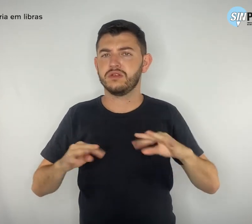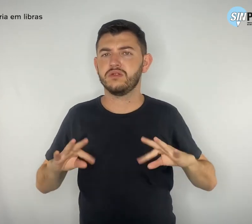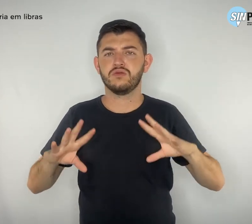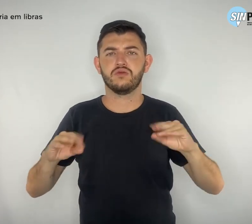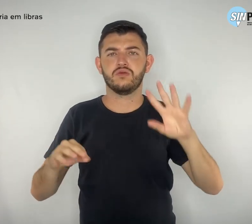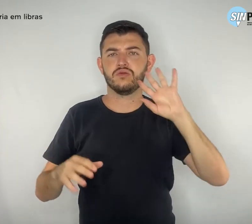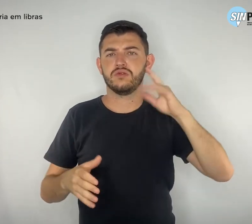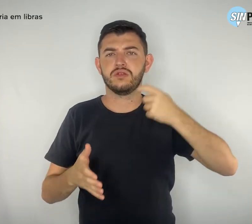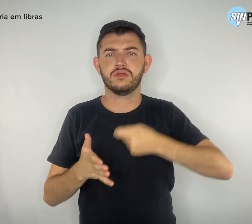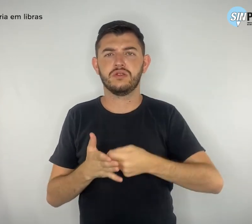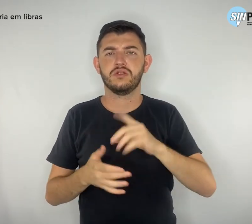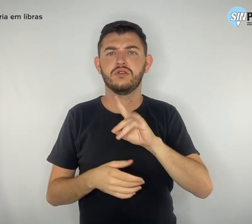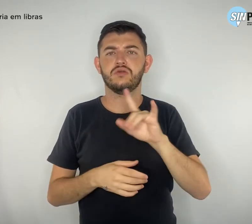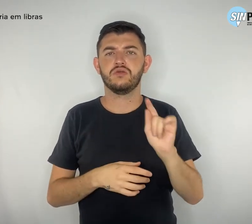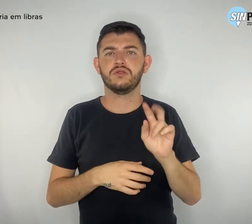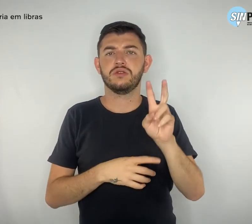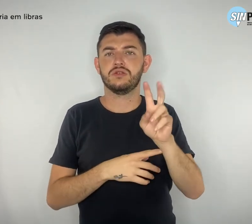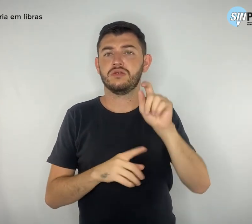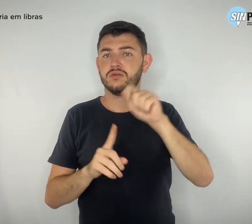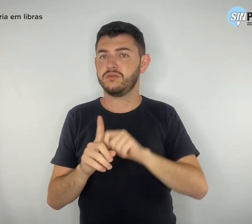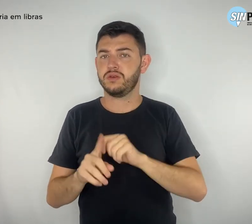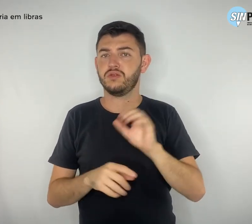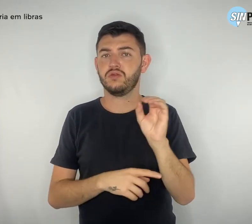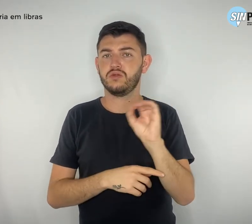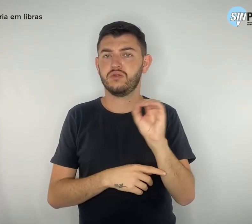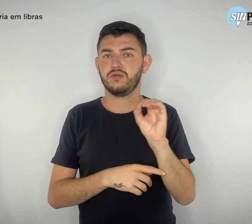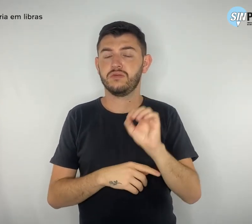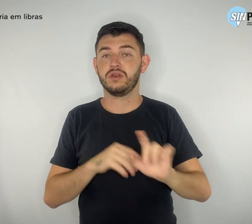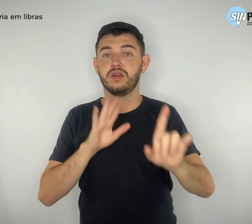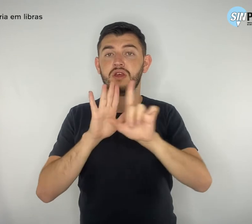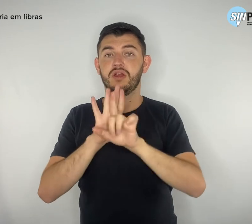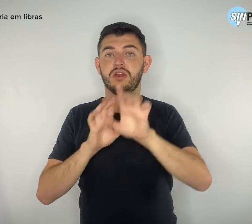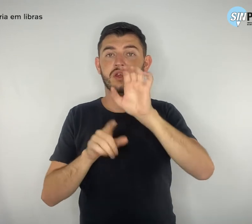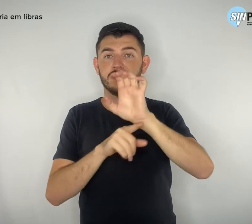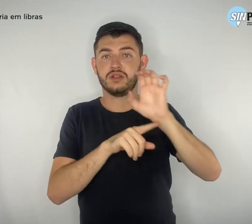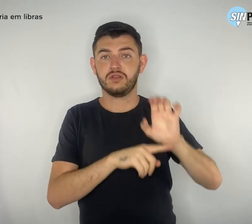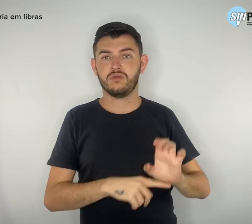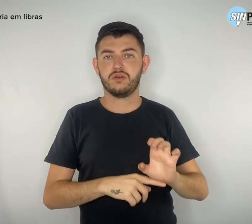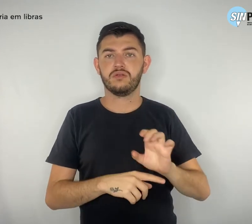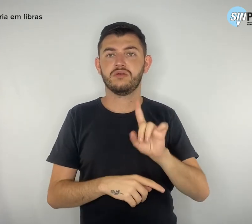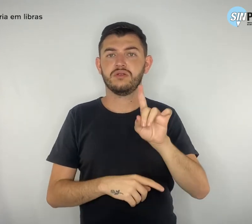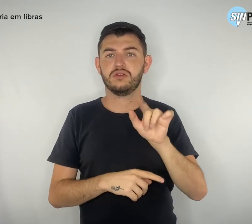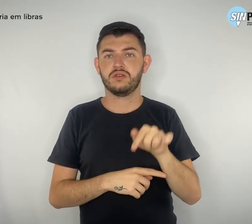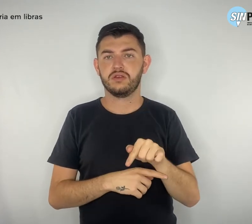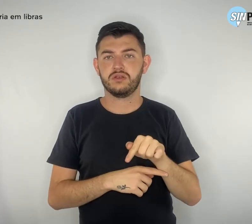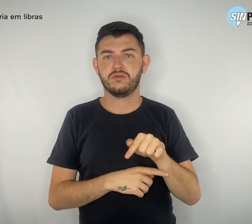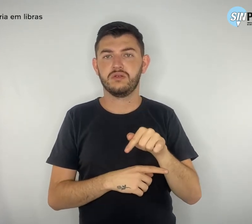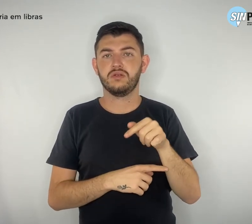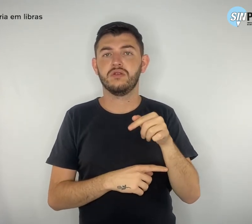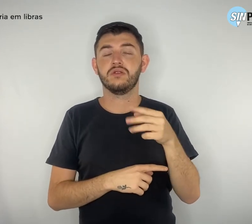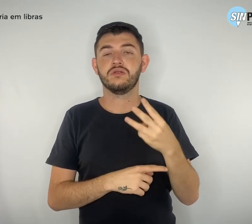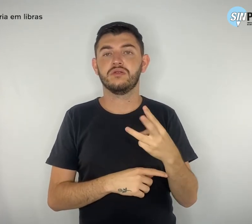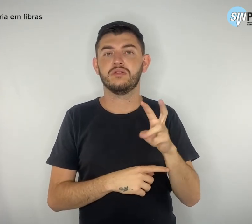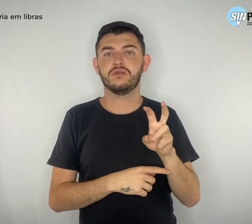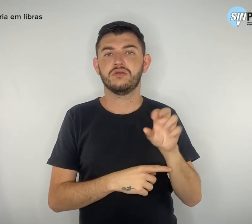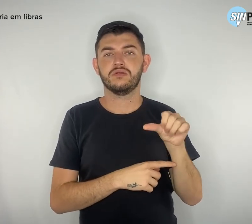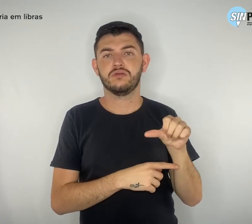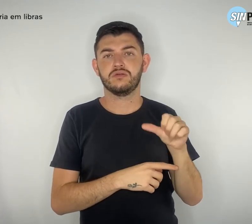5 de outubro que a Lei Estadual 17.359 de 2021,